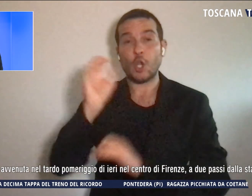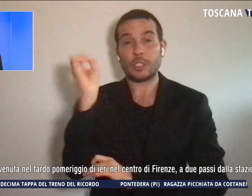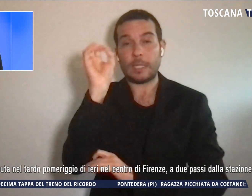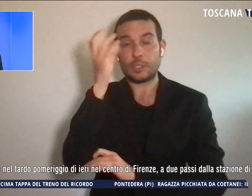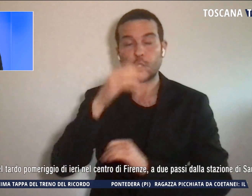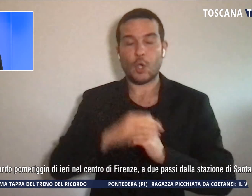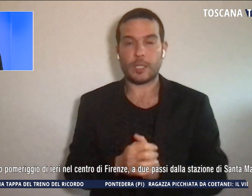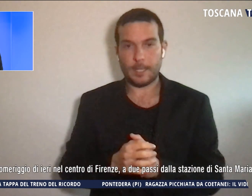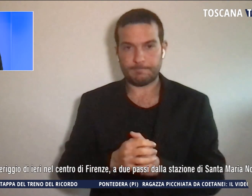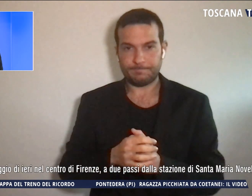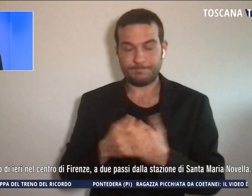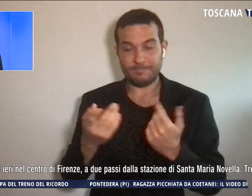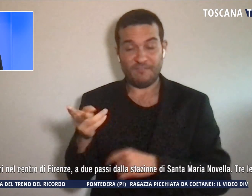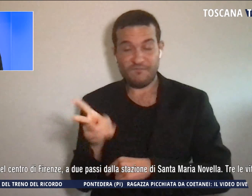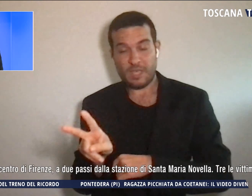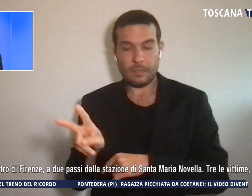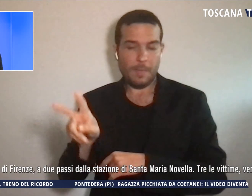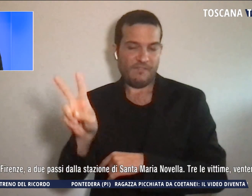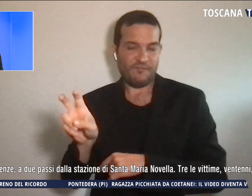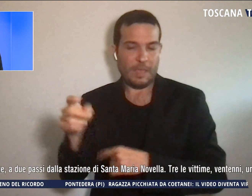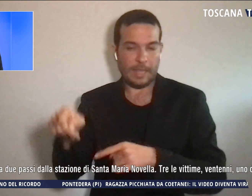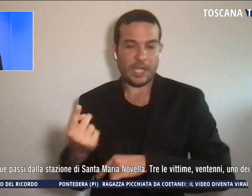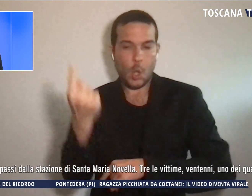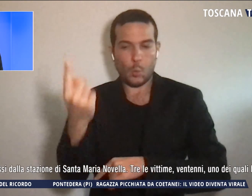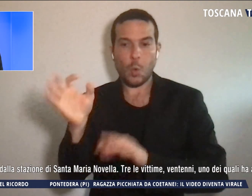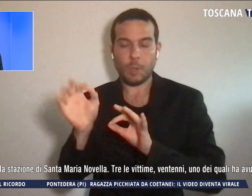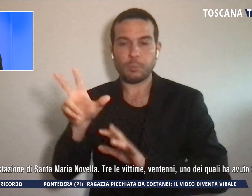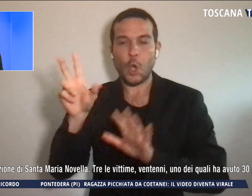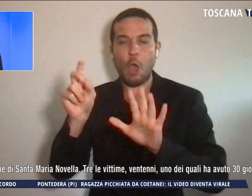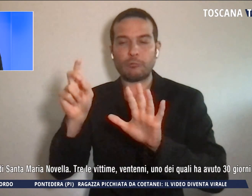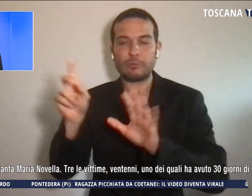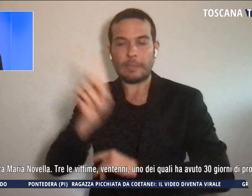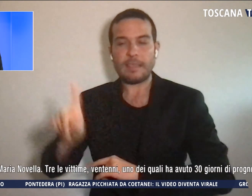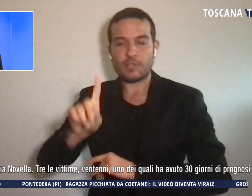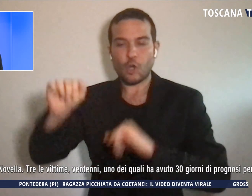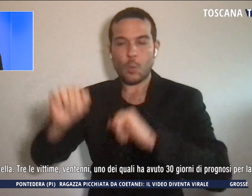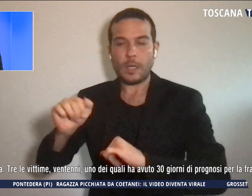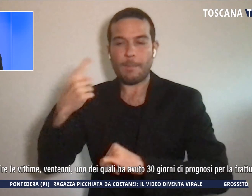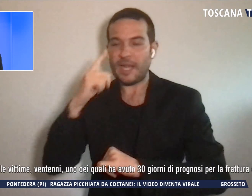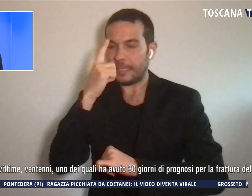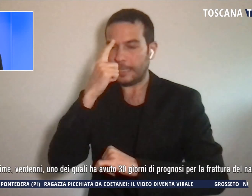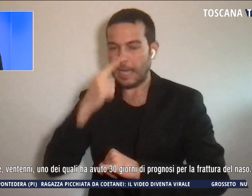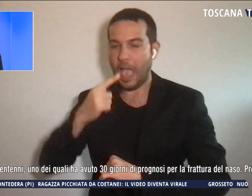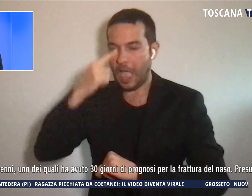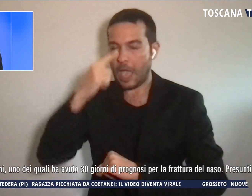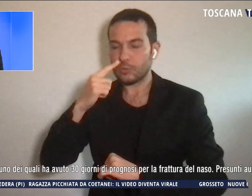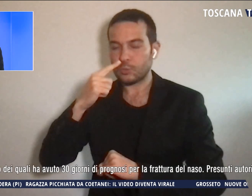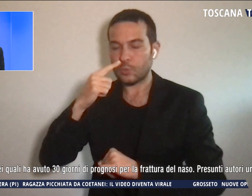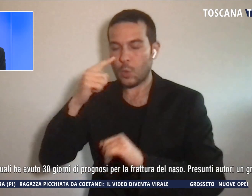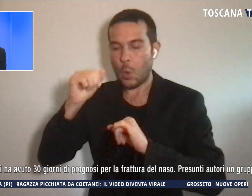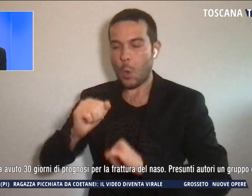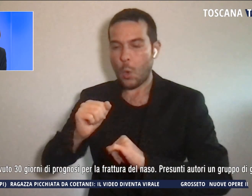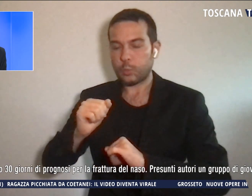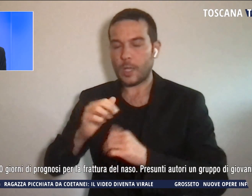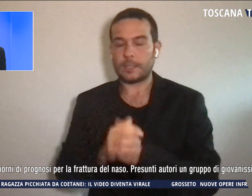le vittime, ventenni, uno dei quali ha avuto 30 giorni di prognosi per la frattura del naso. Presunti autori un gruppo di giovanissimi, poco meno di